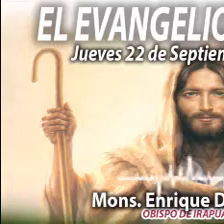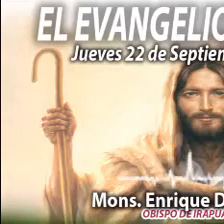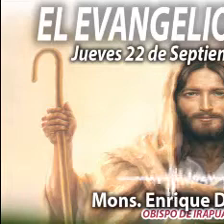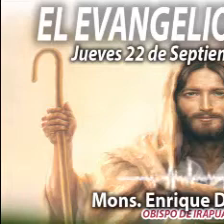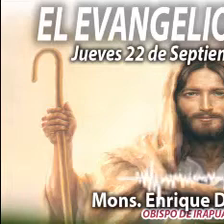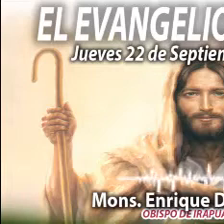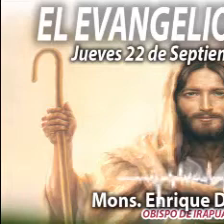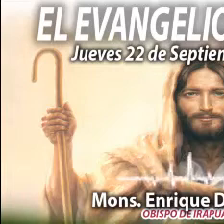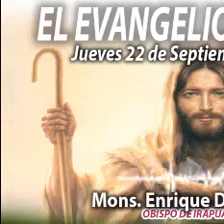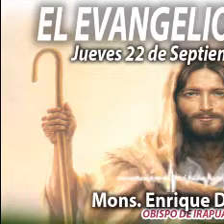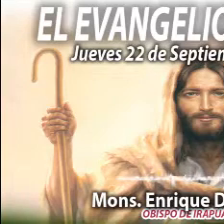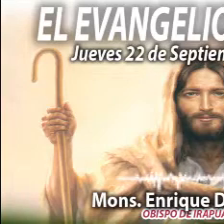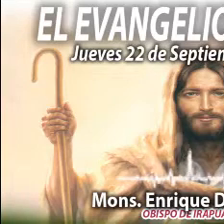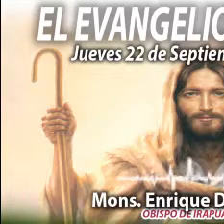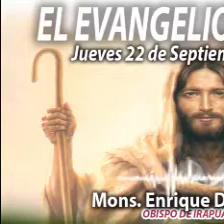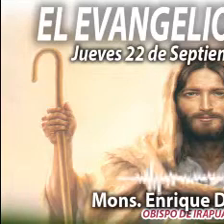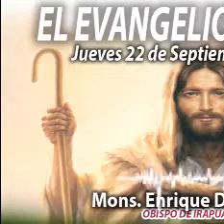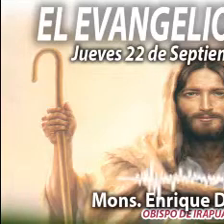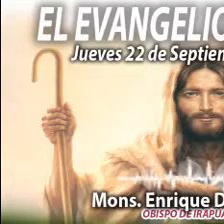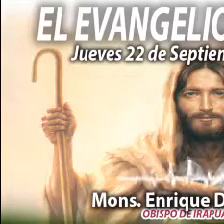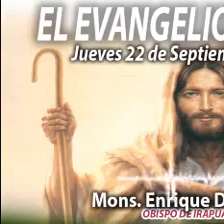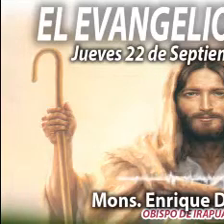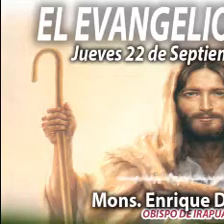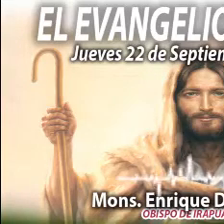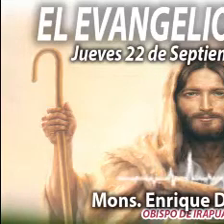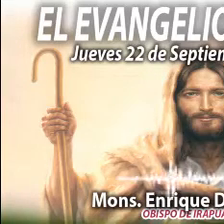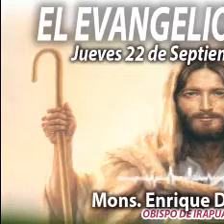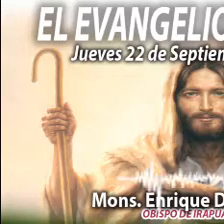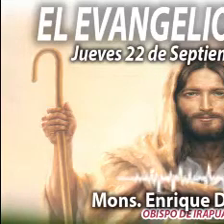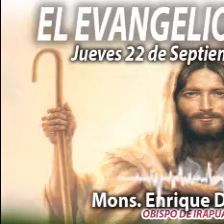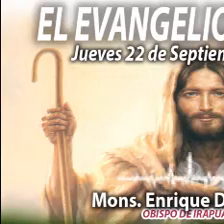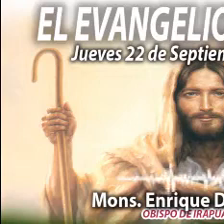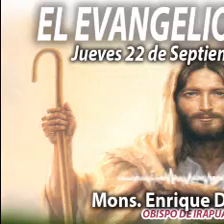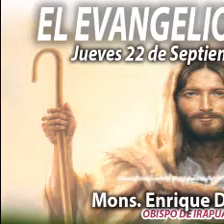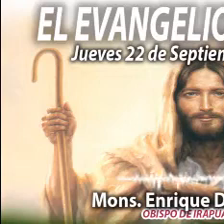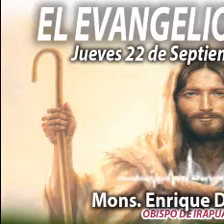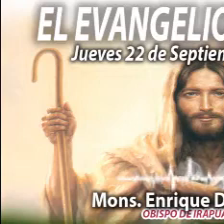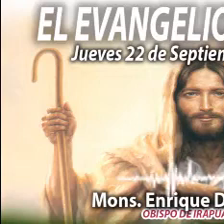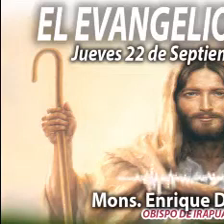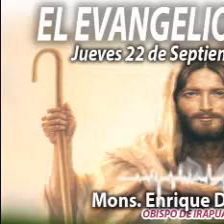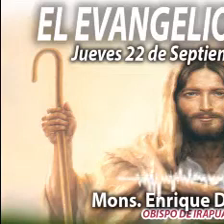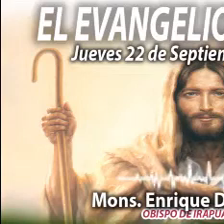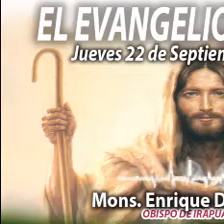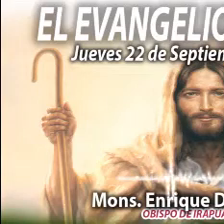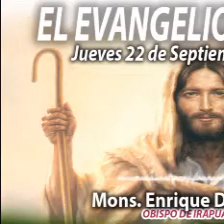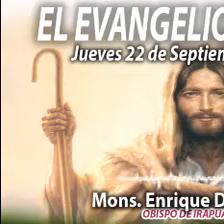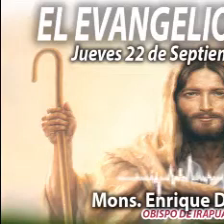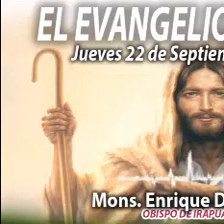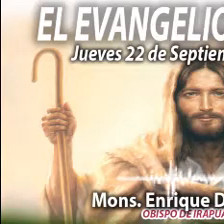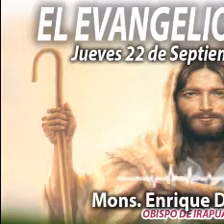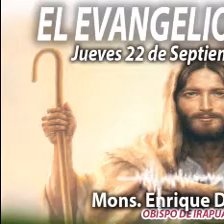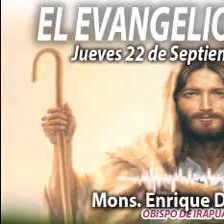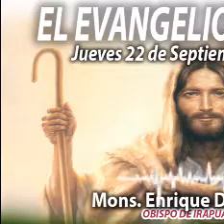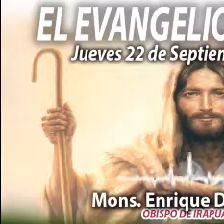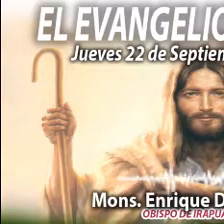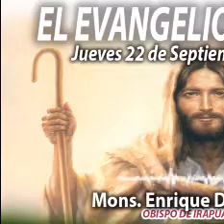Día a día, alimentándonos de la Palabra del Señor. En la voz de Monseñor Enrique